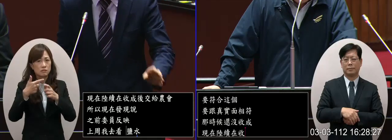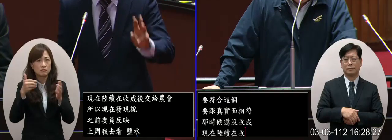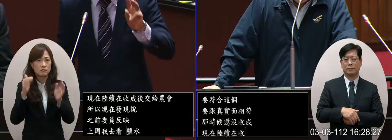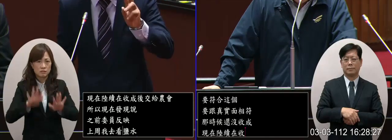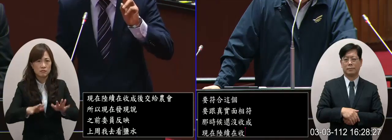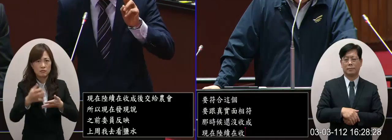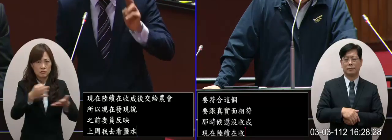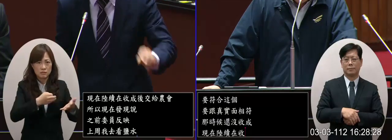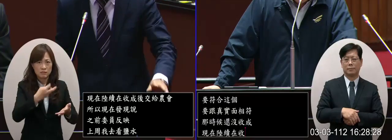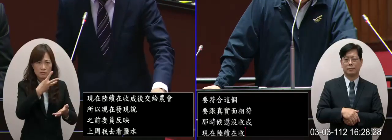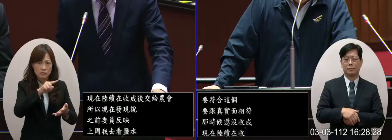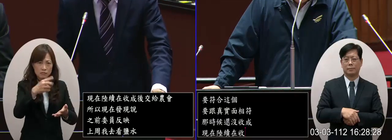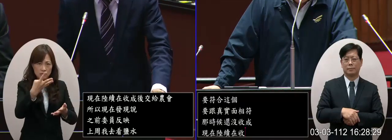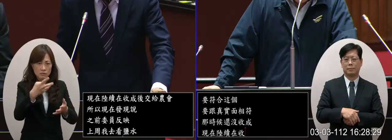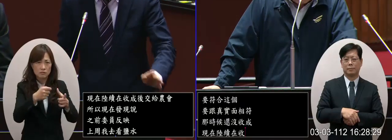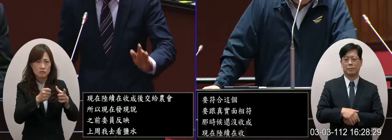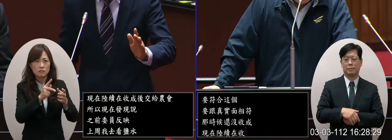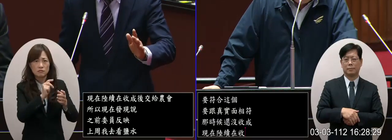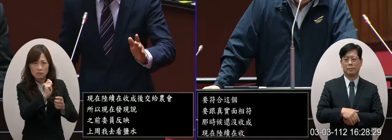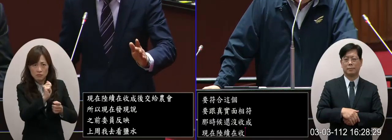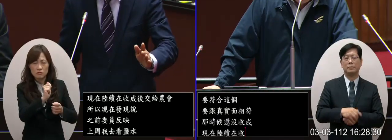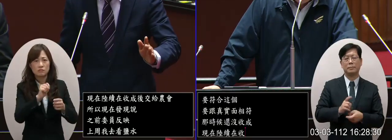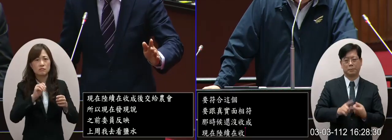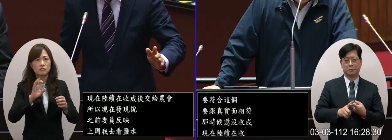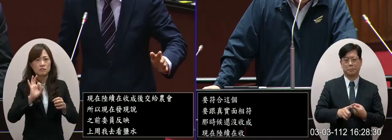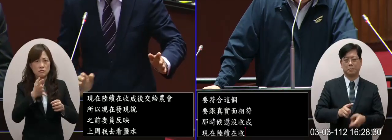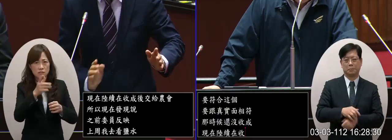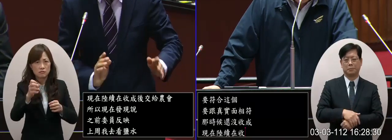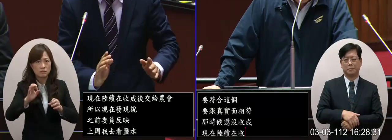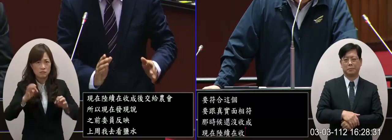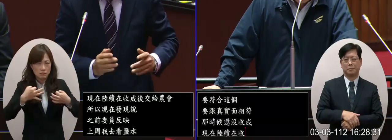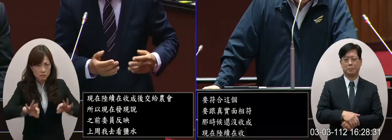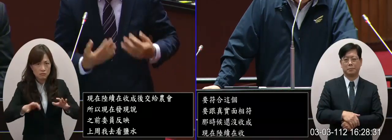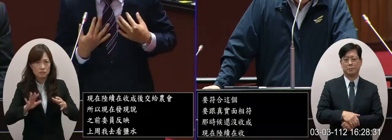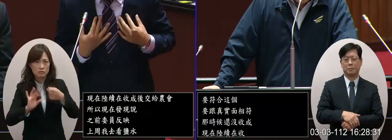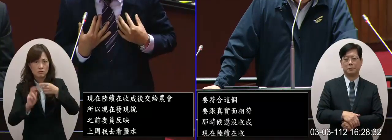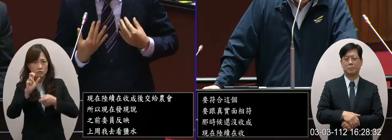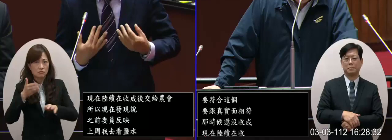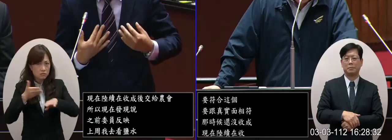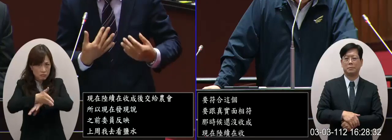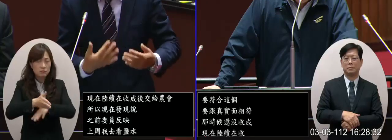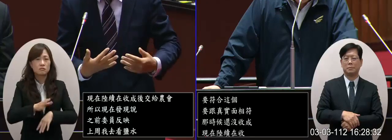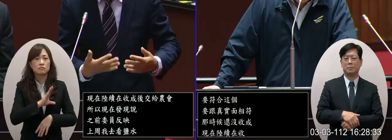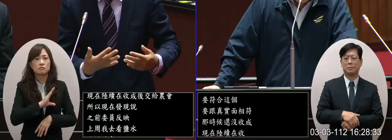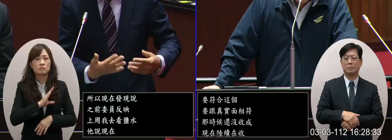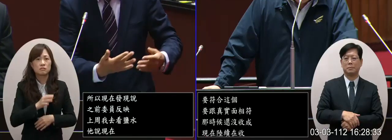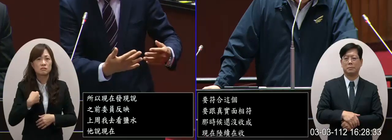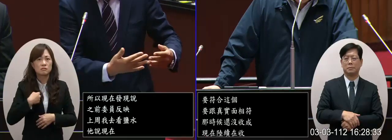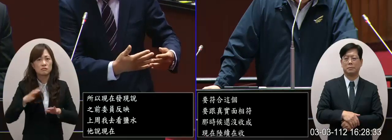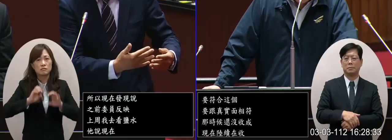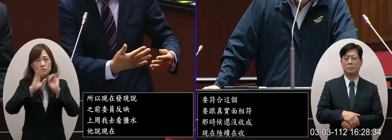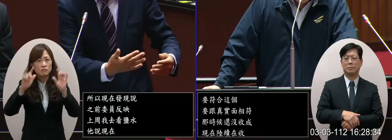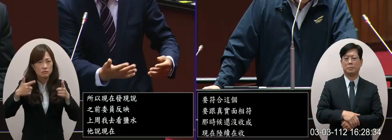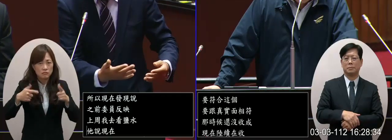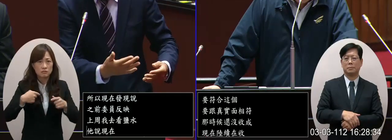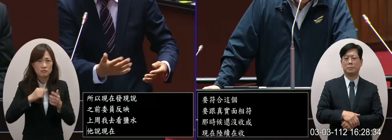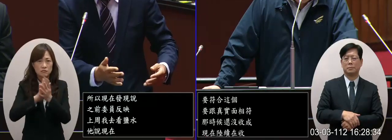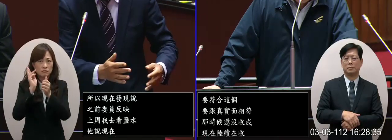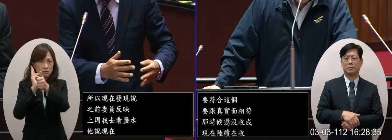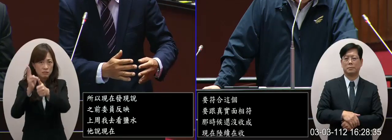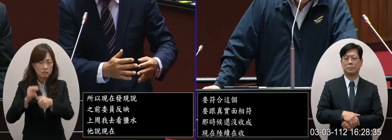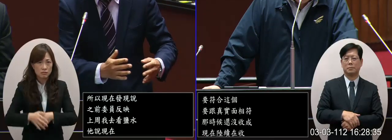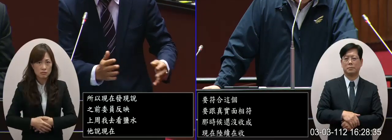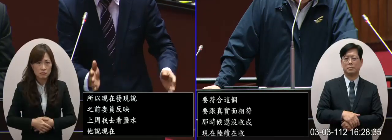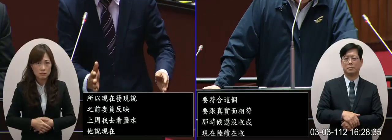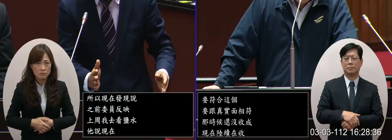就表示說損失都超過二十所以因為這樣我們後來這當然不是我可以選擇我們後來就叫軍事